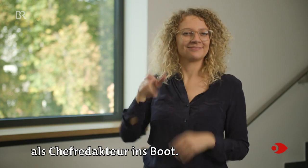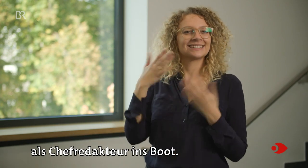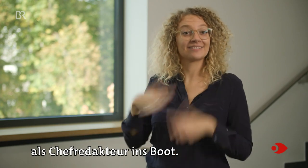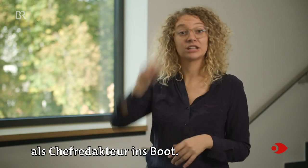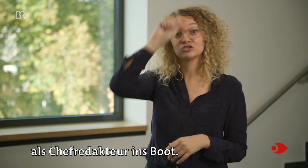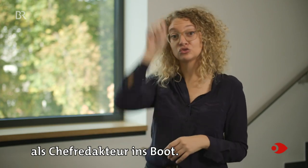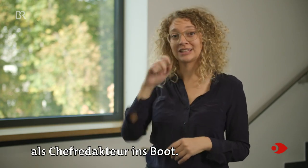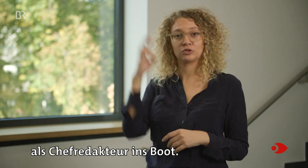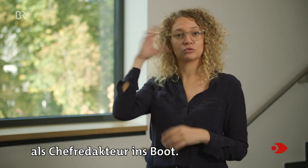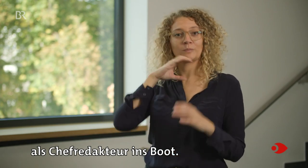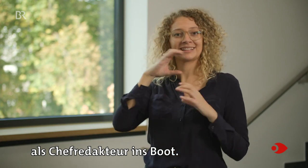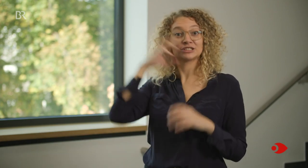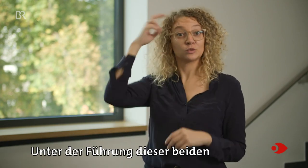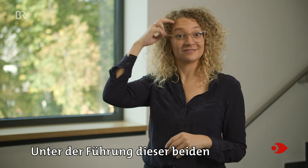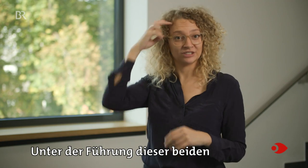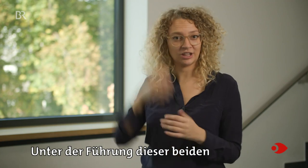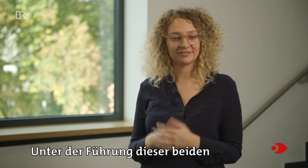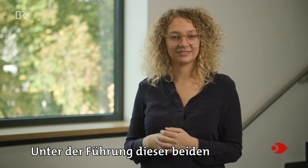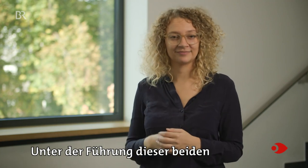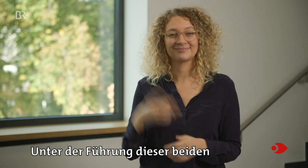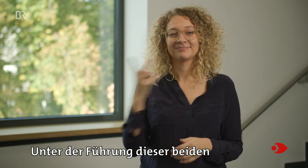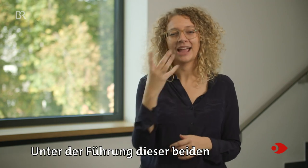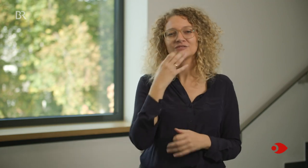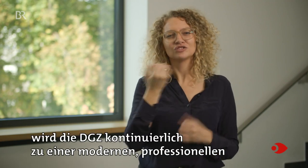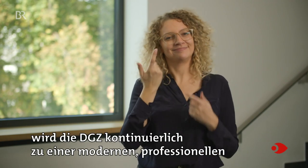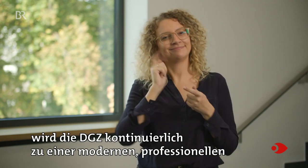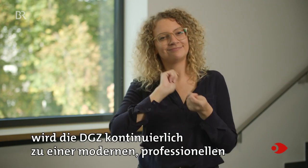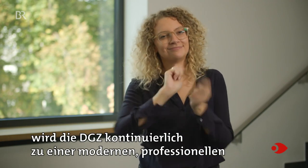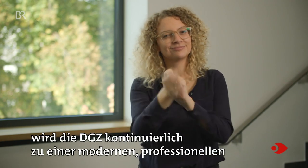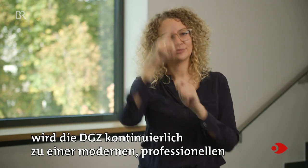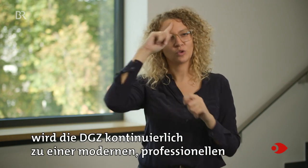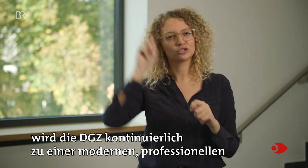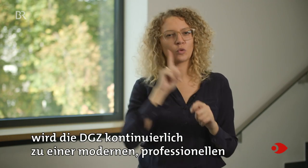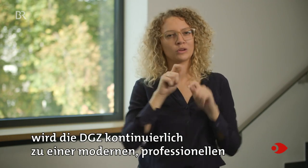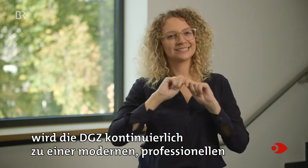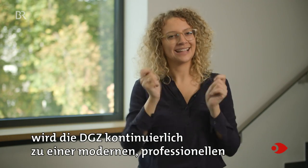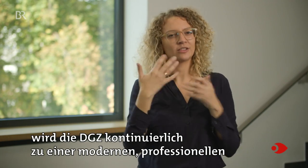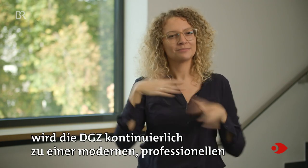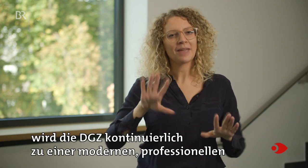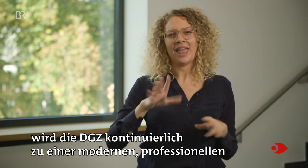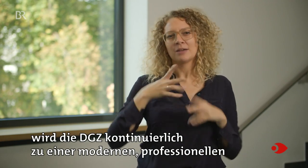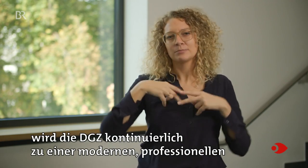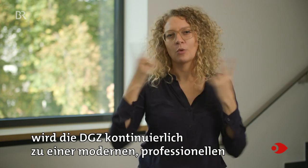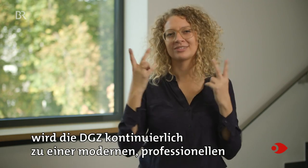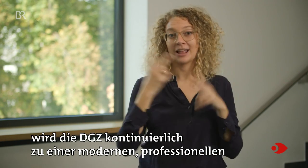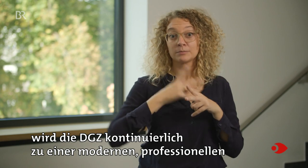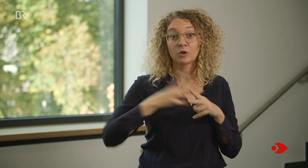Chefredakteur ins Boot. Unter der Führung dieser beiden wird die DGZ kontinuierlich zu einer modernen, professionellen und